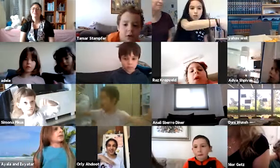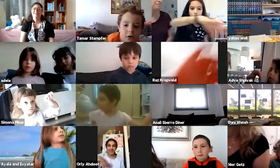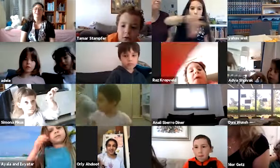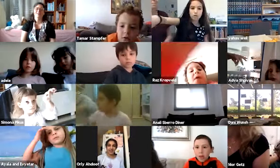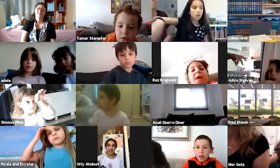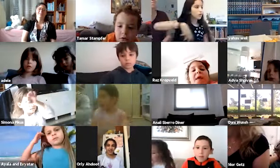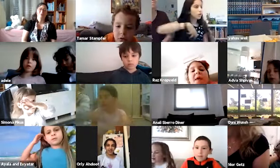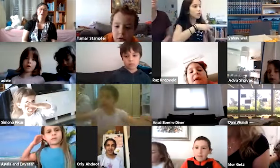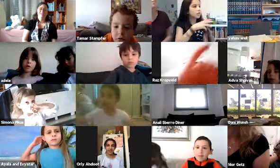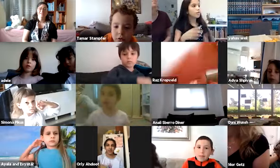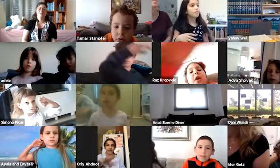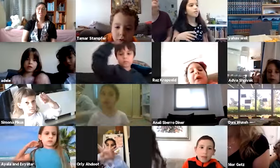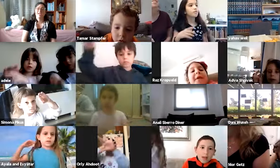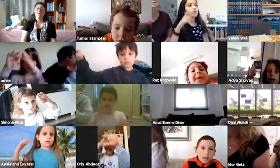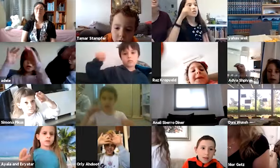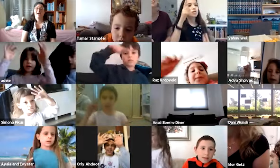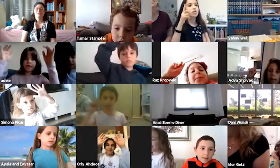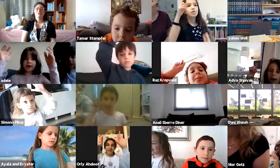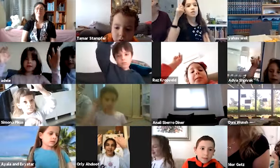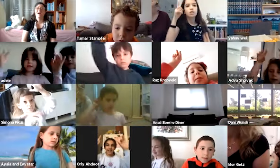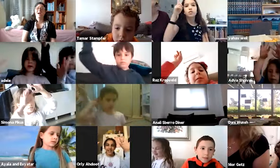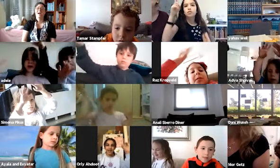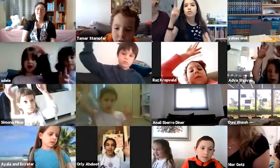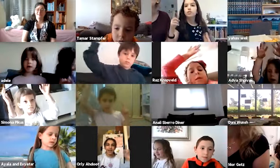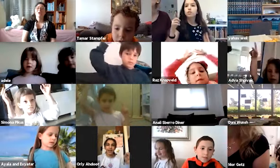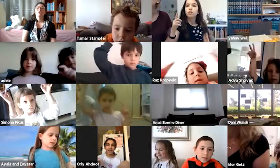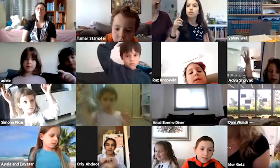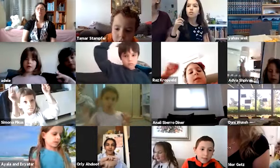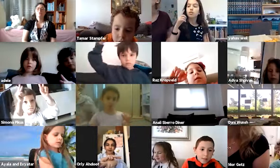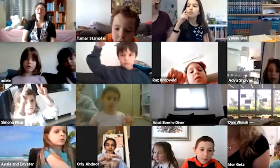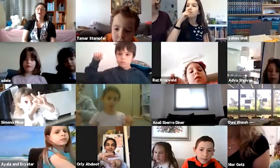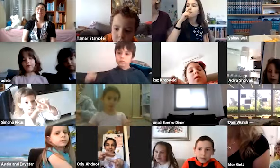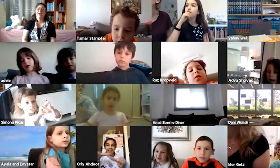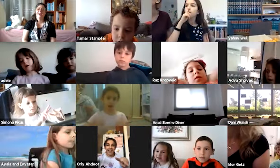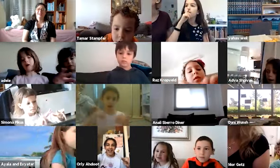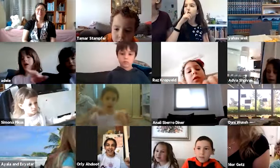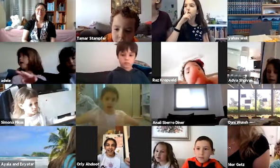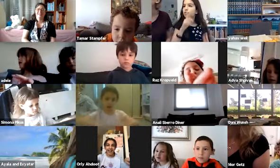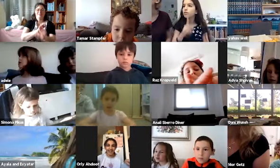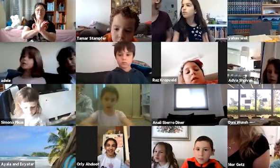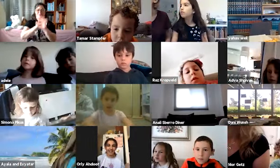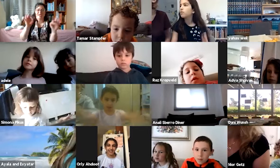אלוהנו. שבשמיים ובארץ. מצוין.